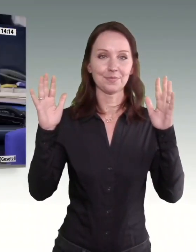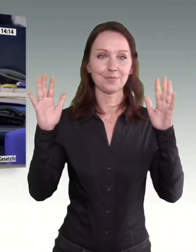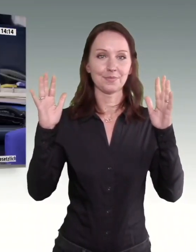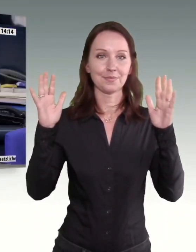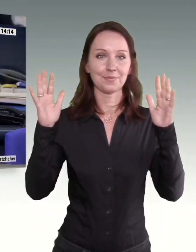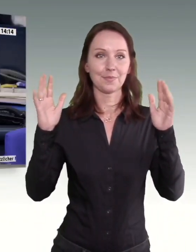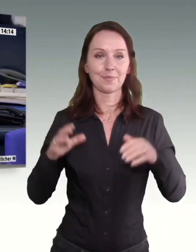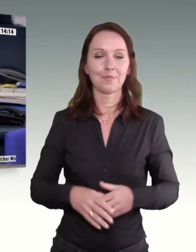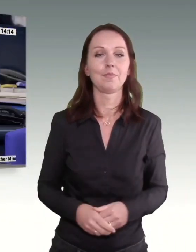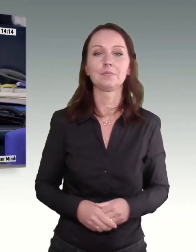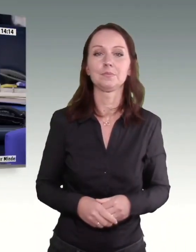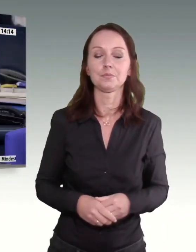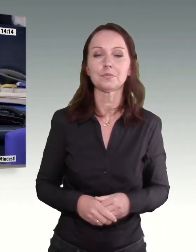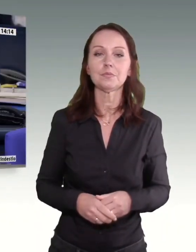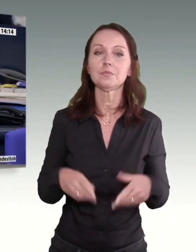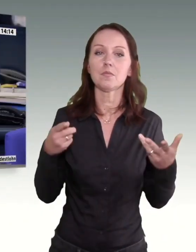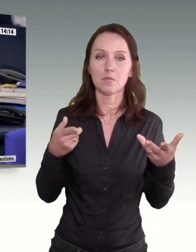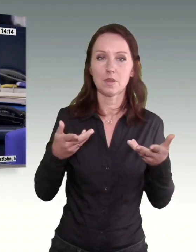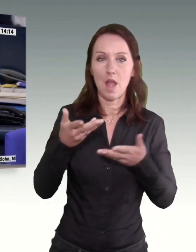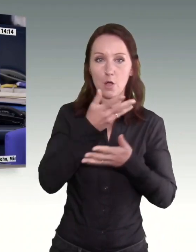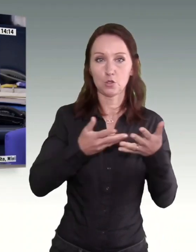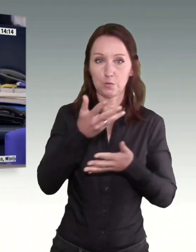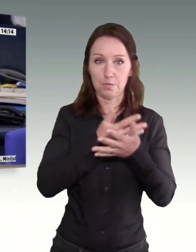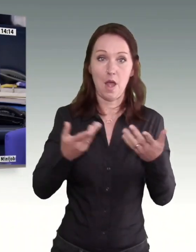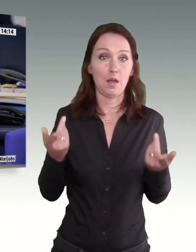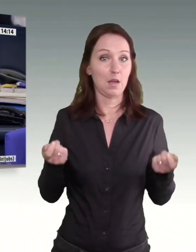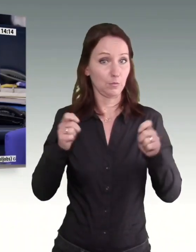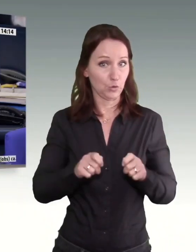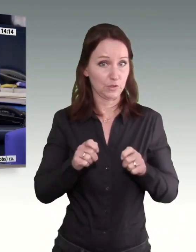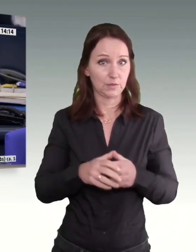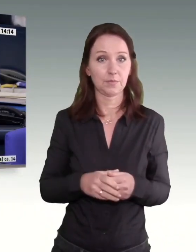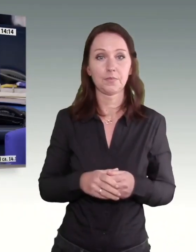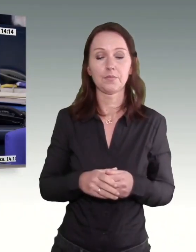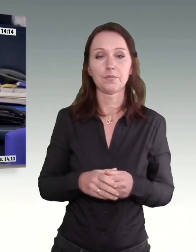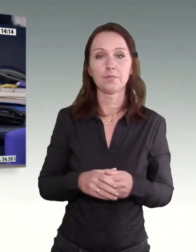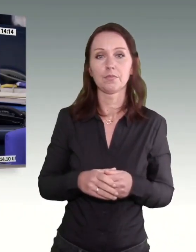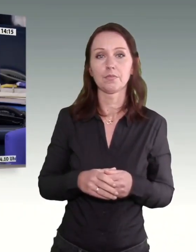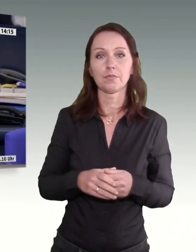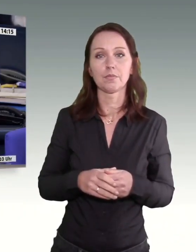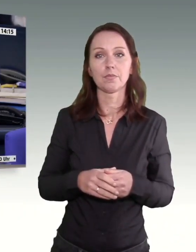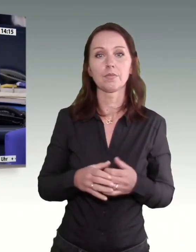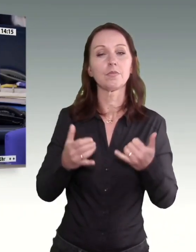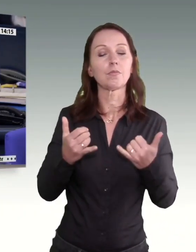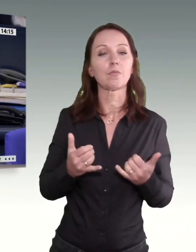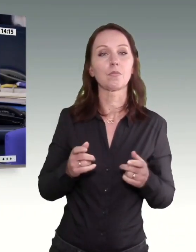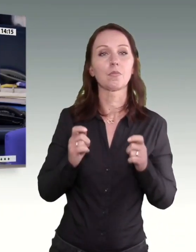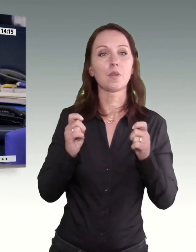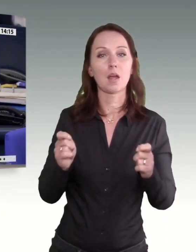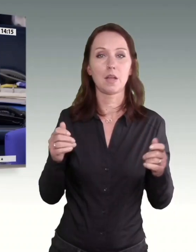Ich schließe die Aussprache. Wir kommen zu dem Antrag der Fraktion Die Linke auf Drucksache 19